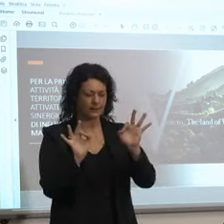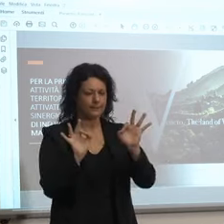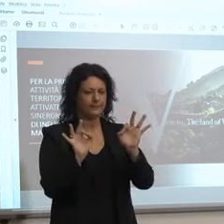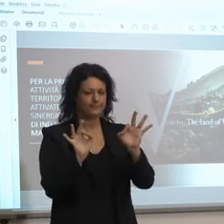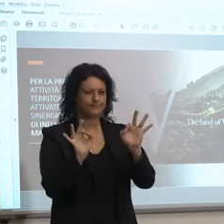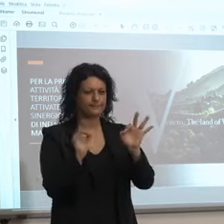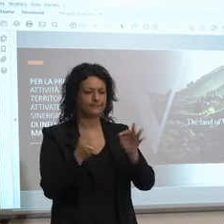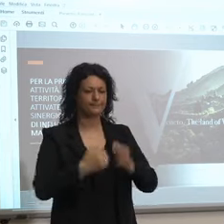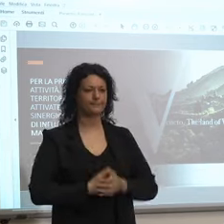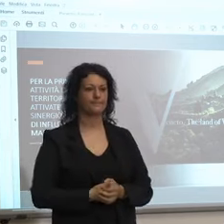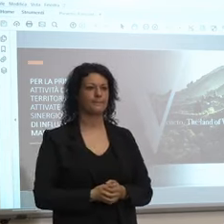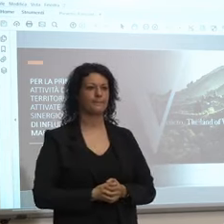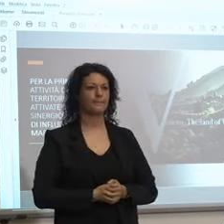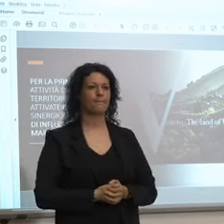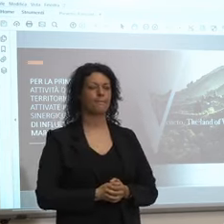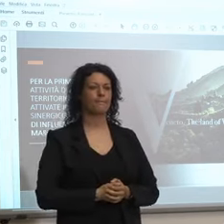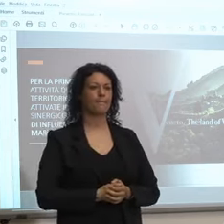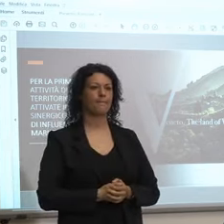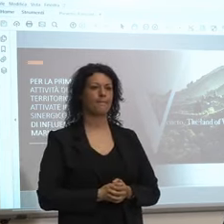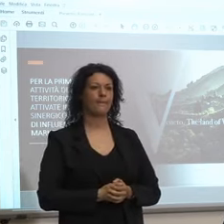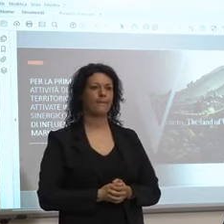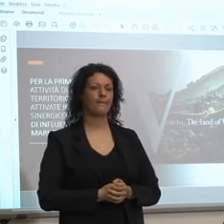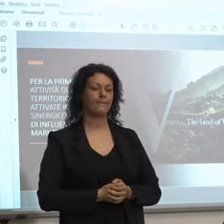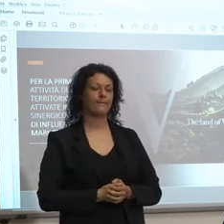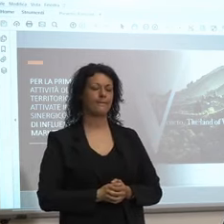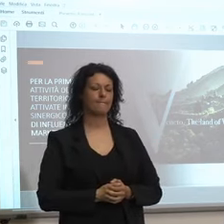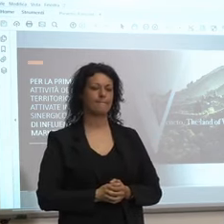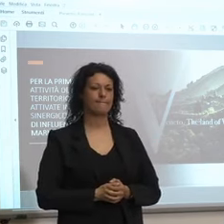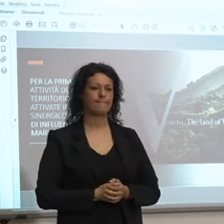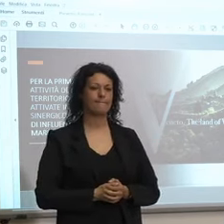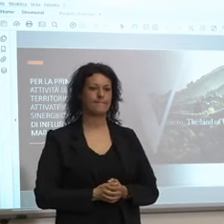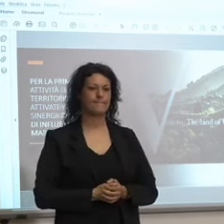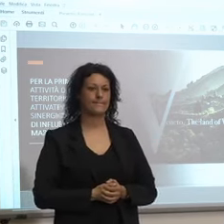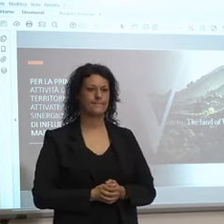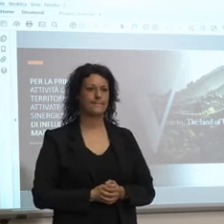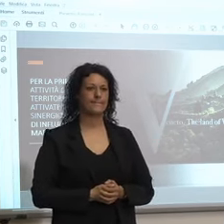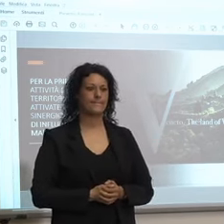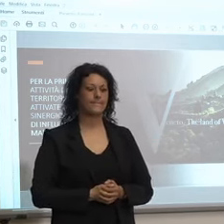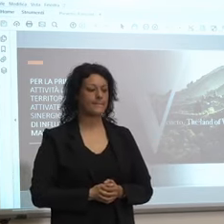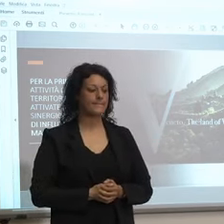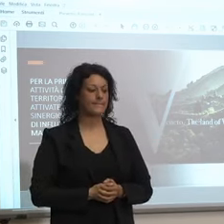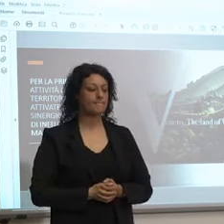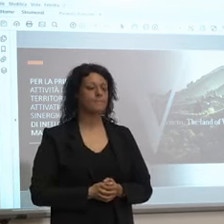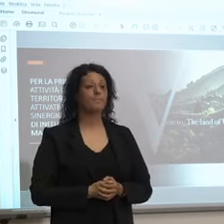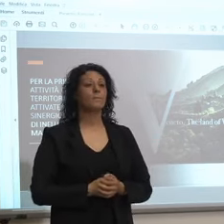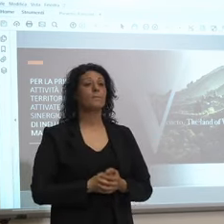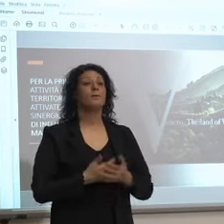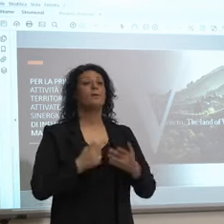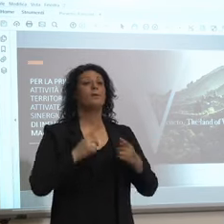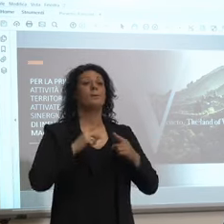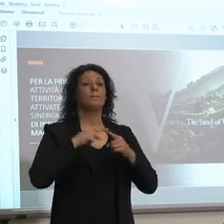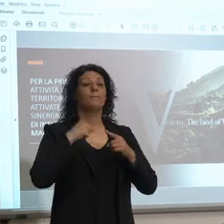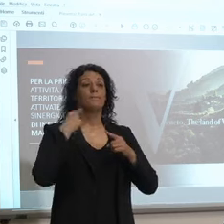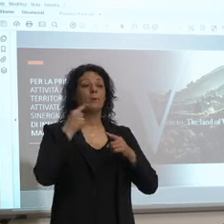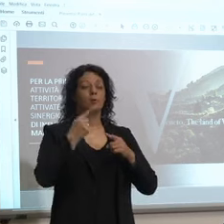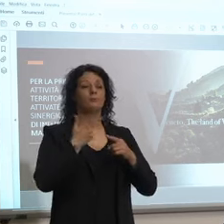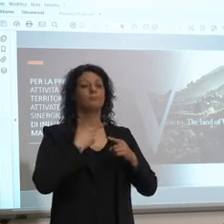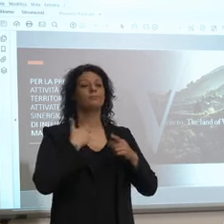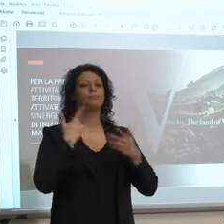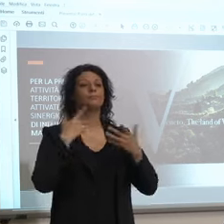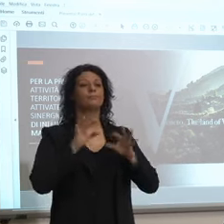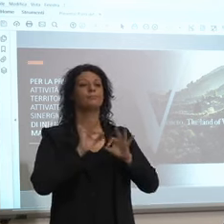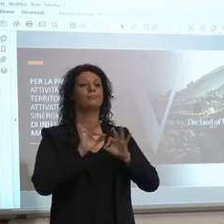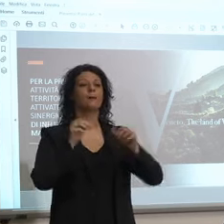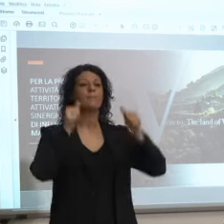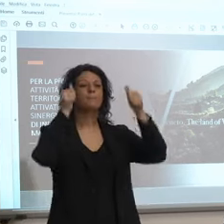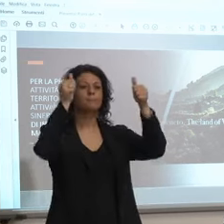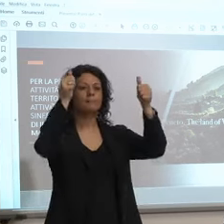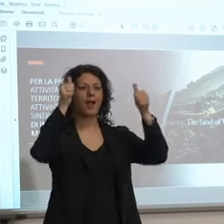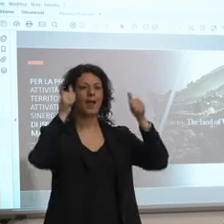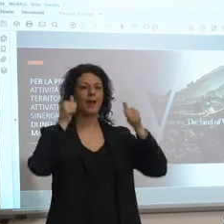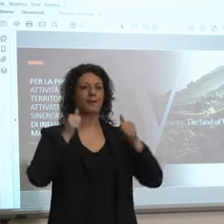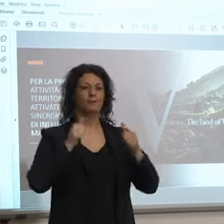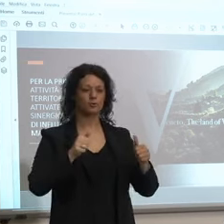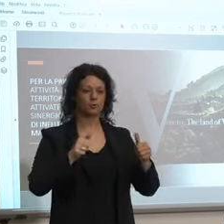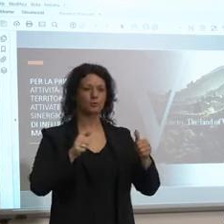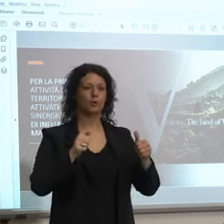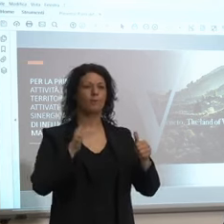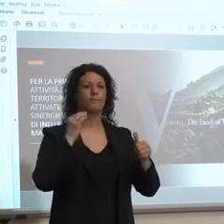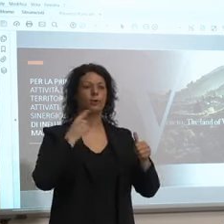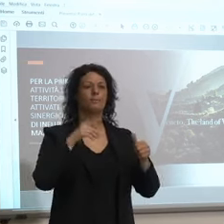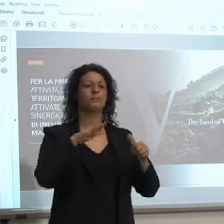poi faremo anche lo scorrimento del bando pianura vi ricordate che c'erano tanti hotel